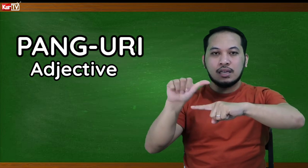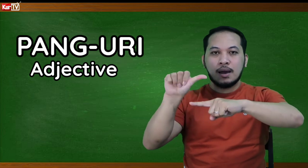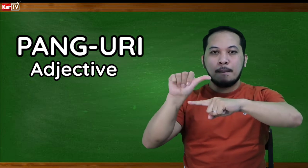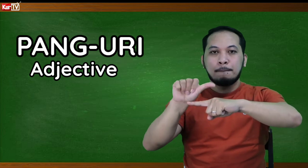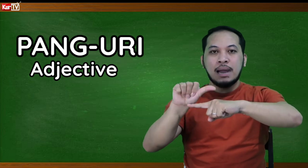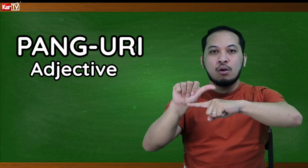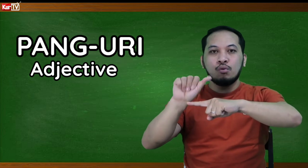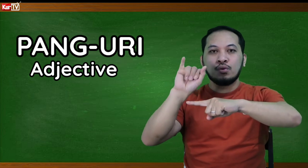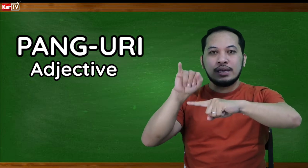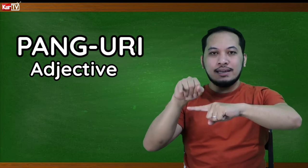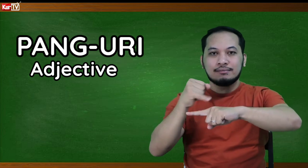Panguri.